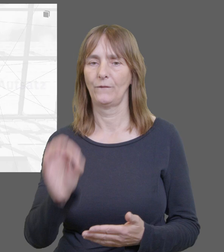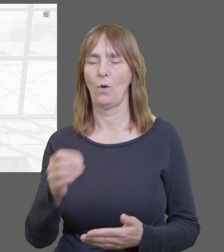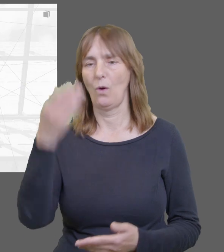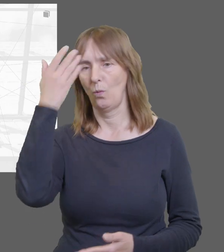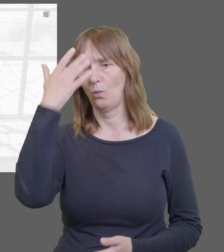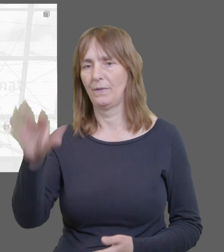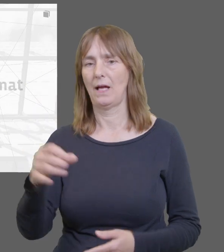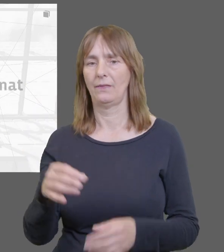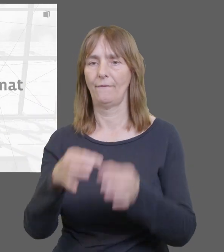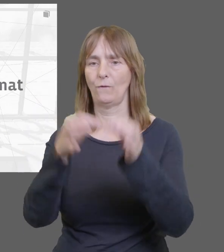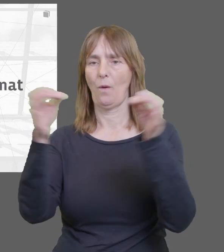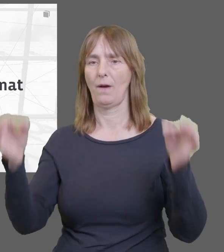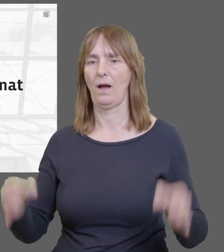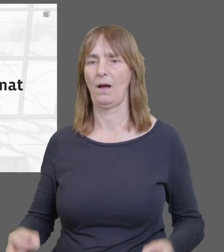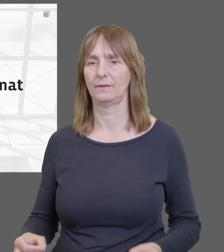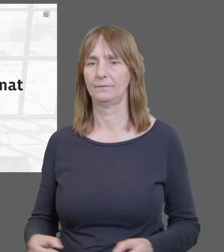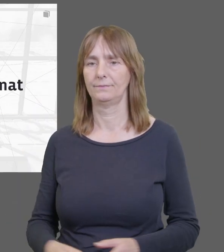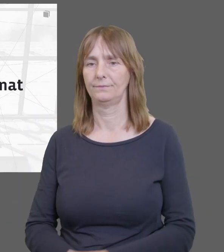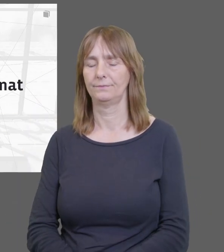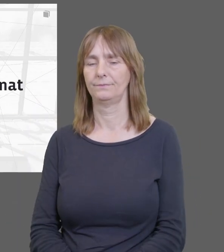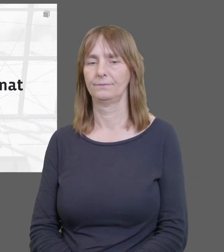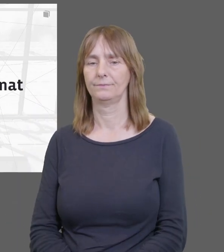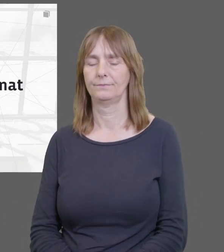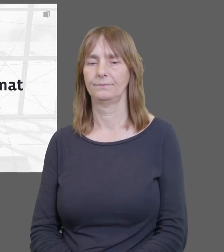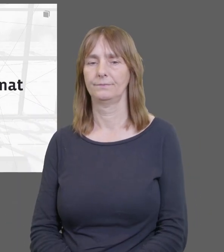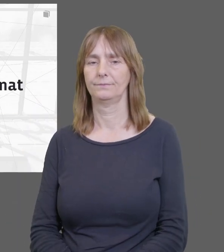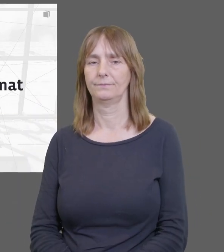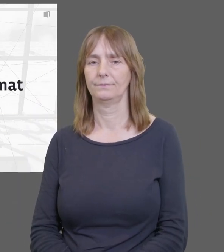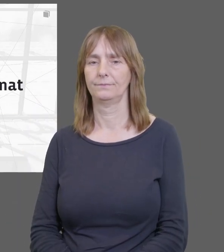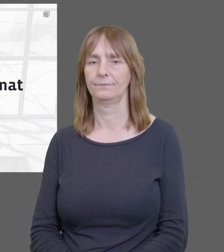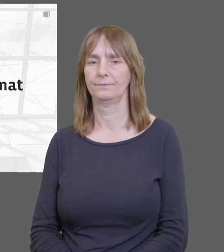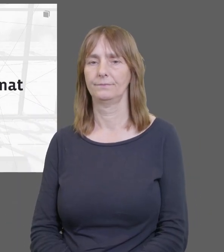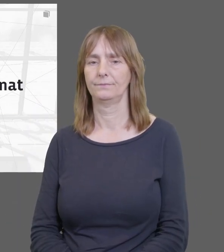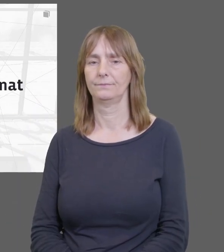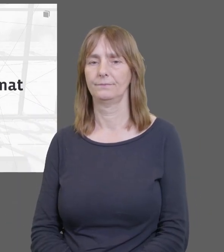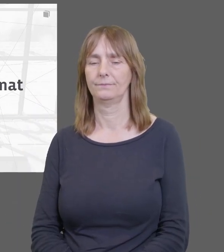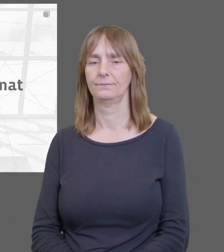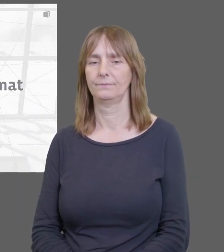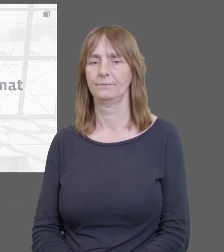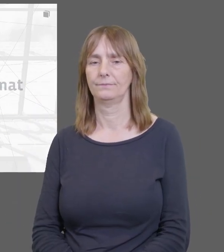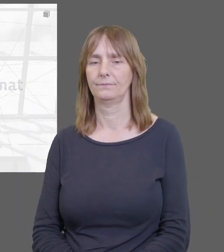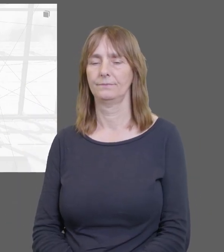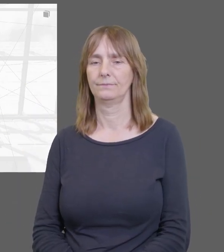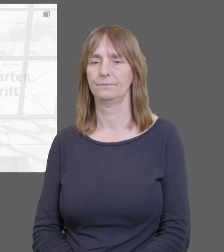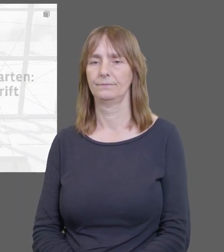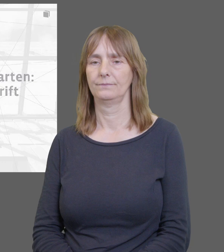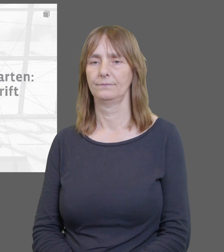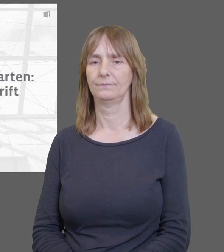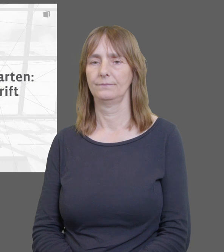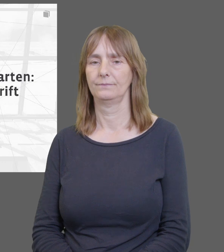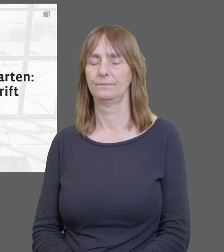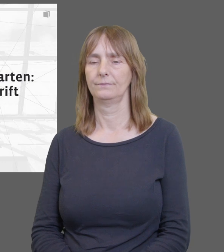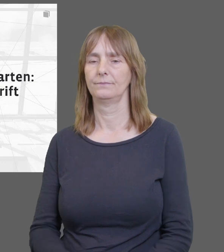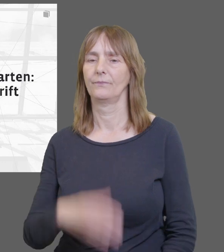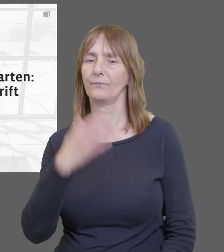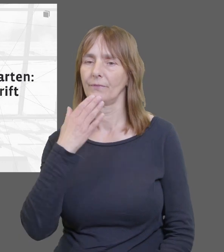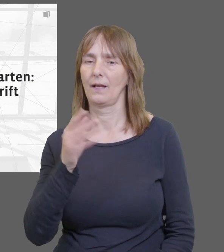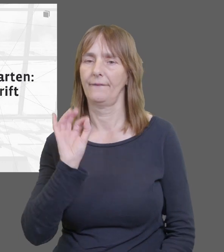Und zu guter Letzt lassen Sie sich nicht vom unbekannten Format verwirren. Dieses steht für verschiedene Medienarten. Es kann sich